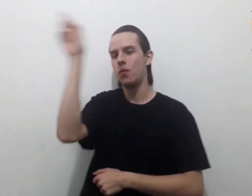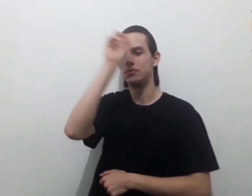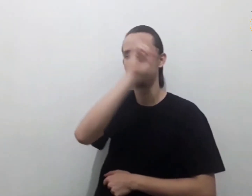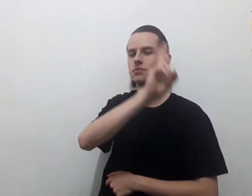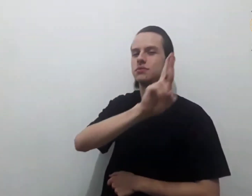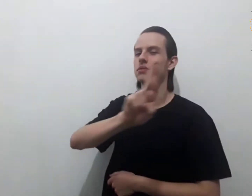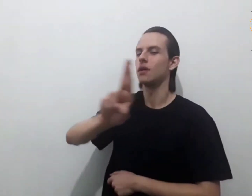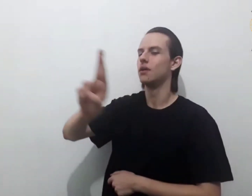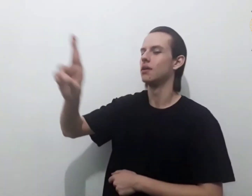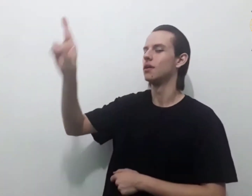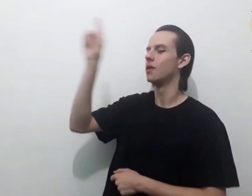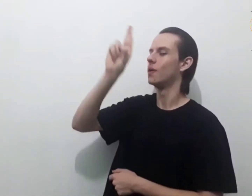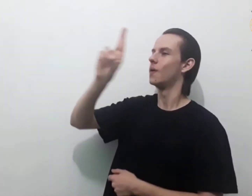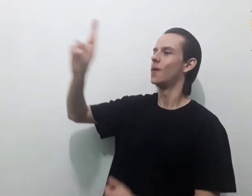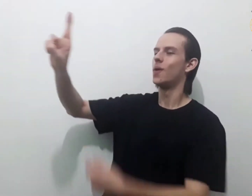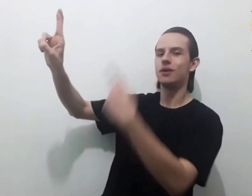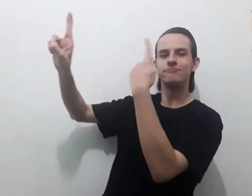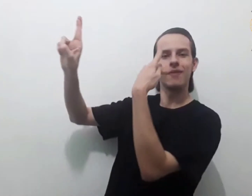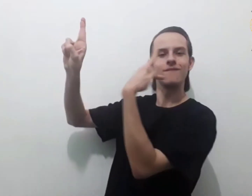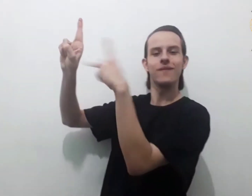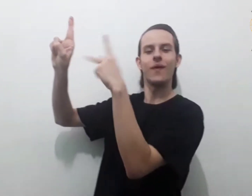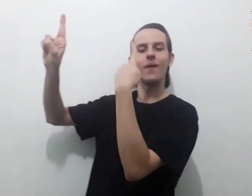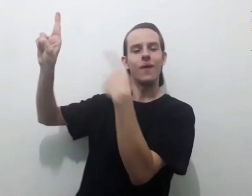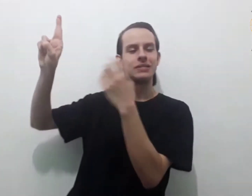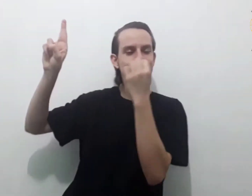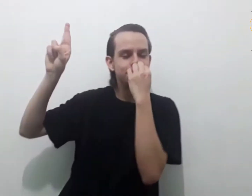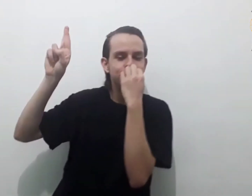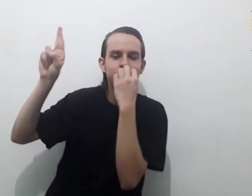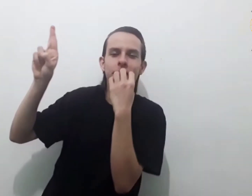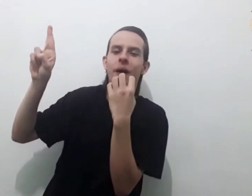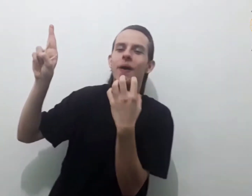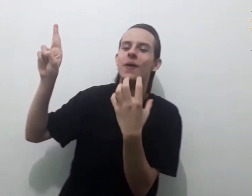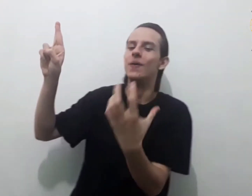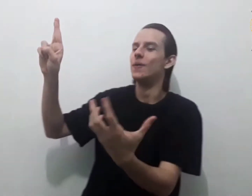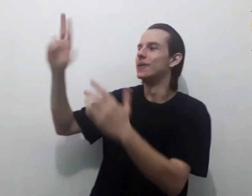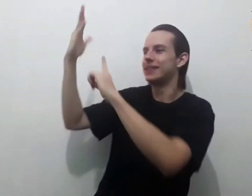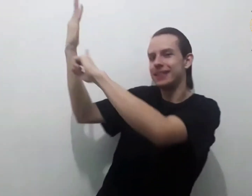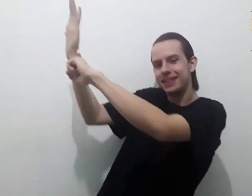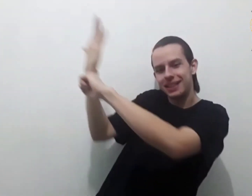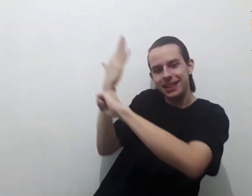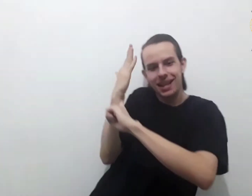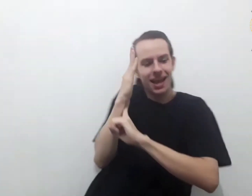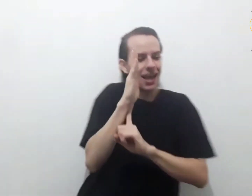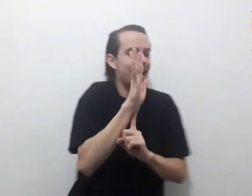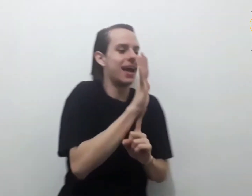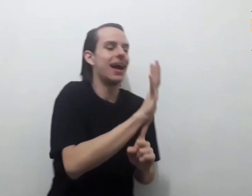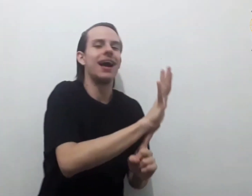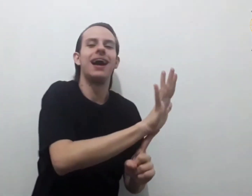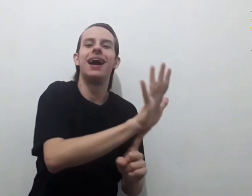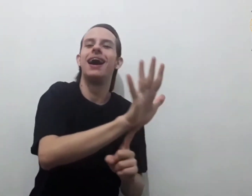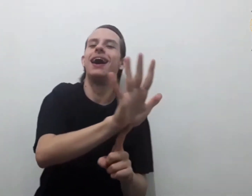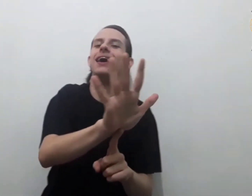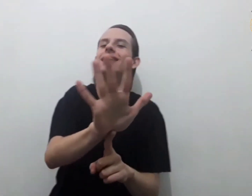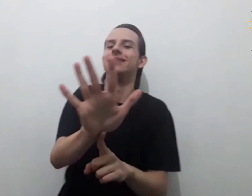Mostrai-nos, ó Senhor, vossa bondade e a vossa